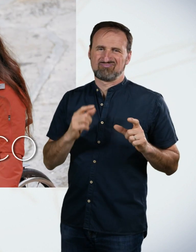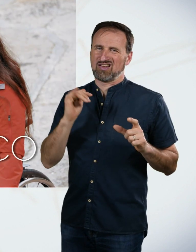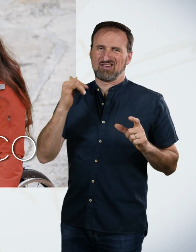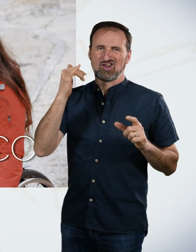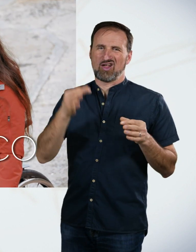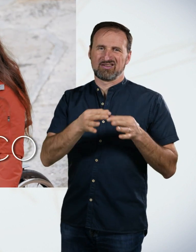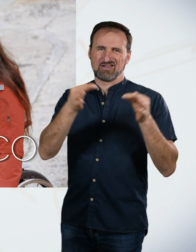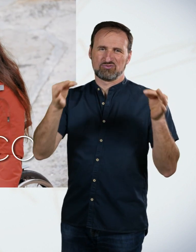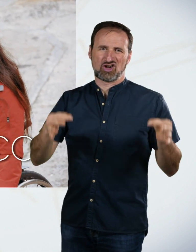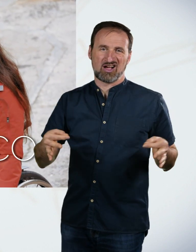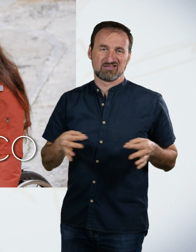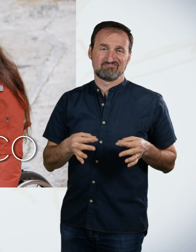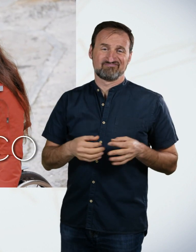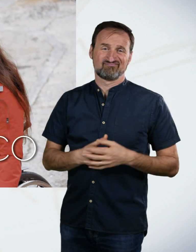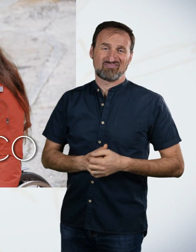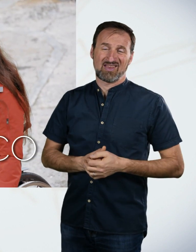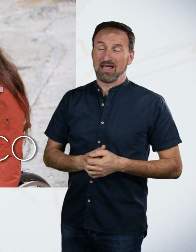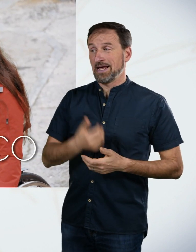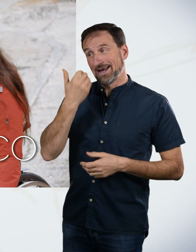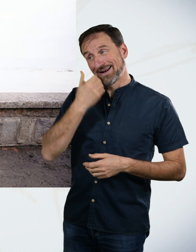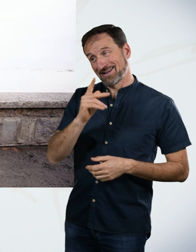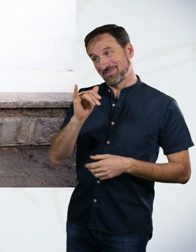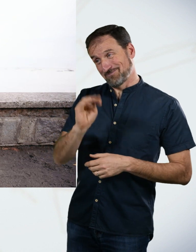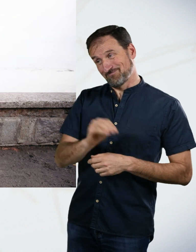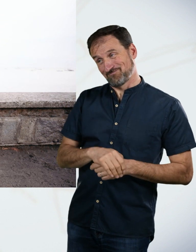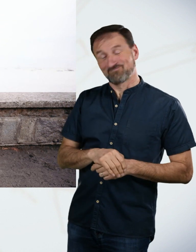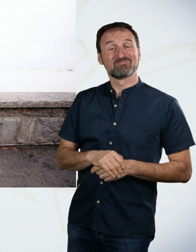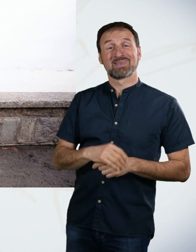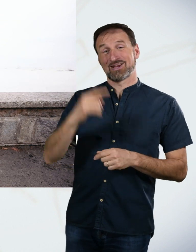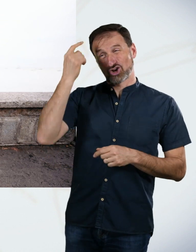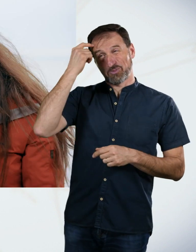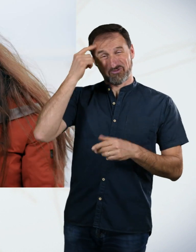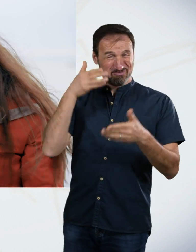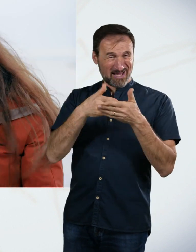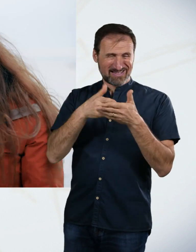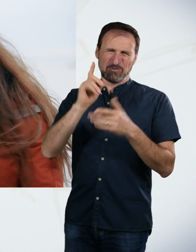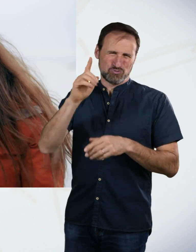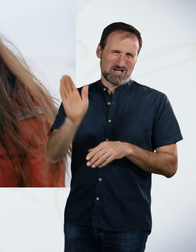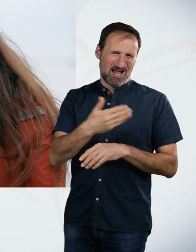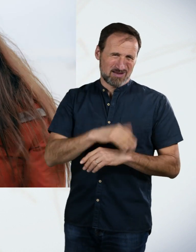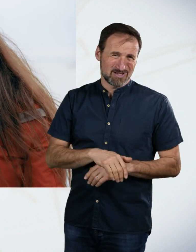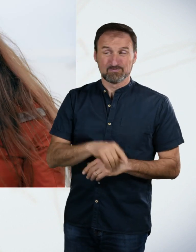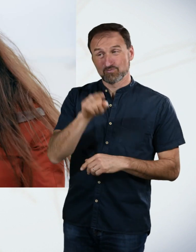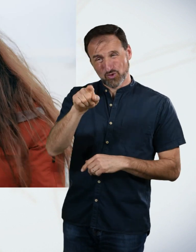Liebe Kim, die Barrieren in den Köpfen müssen weg. Auch du sollst heute Barrieren überwinden. zwar deine rechten Barrieren im Kopf.